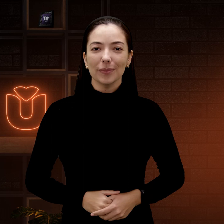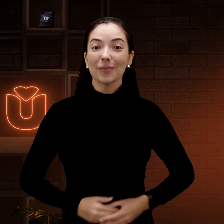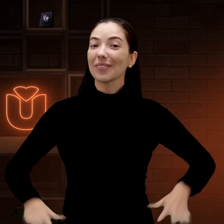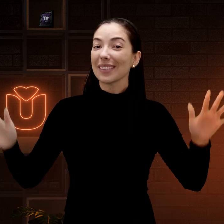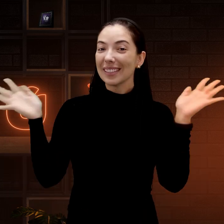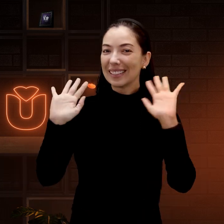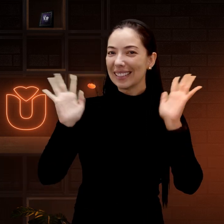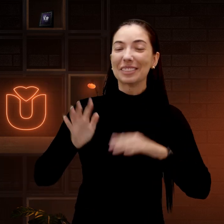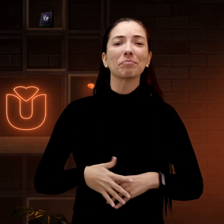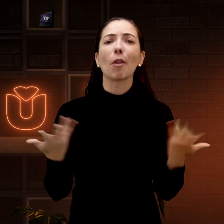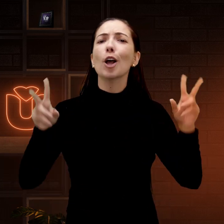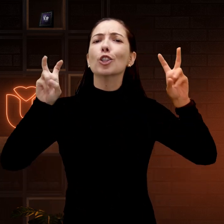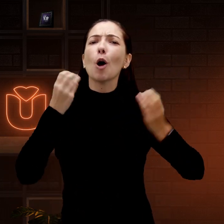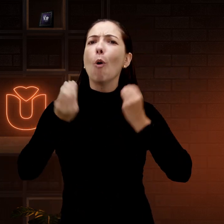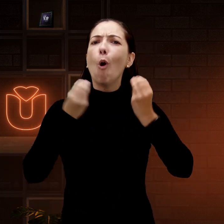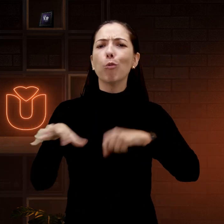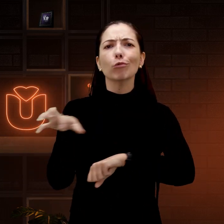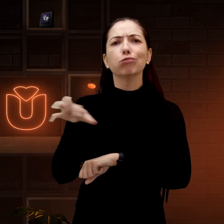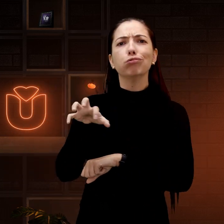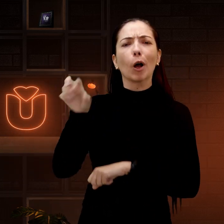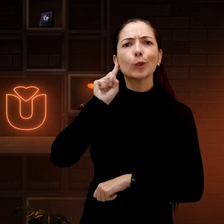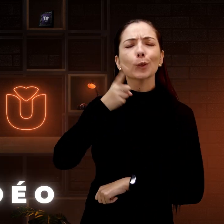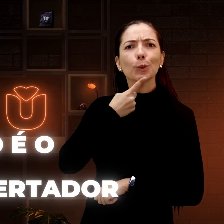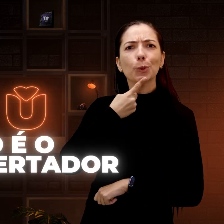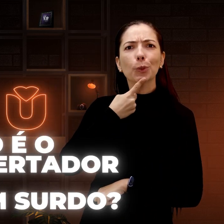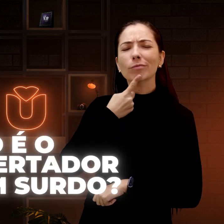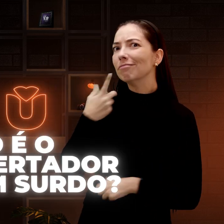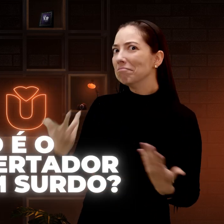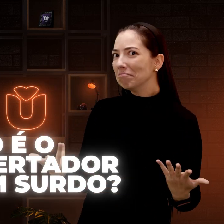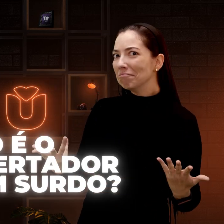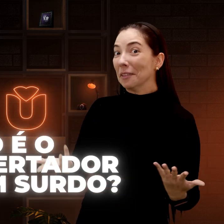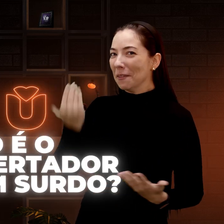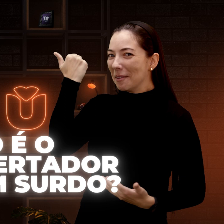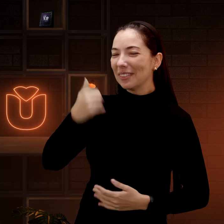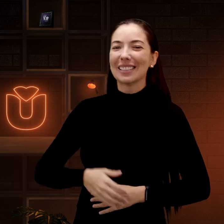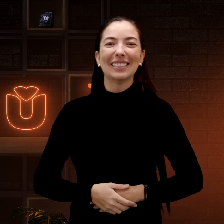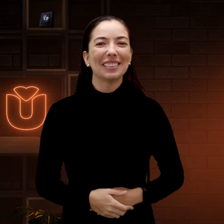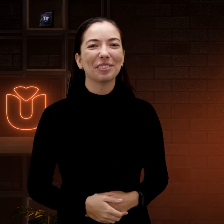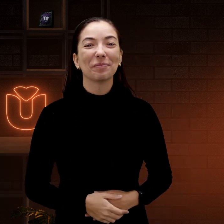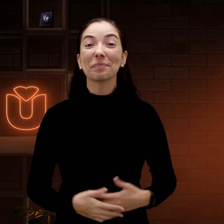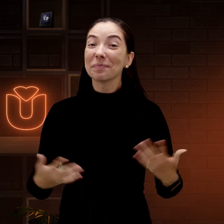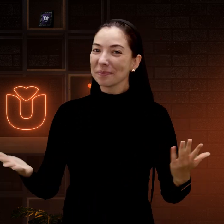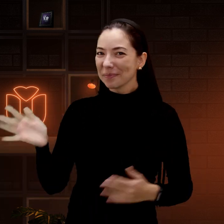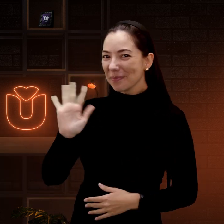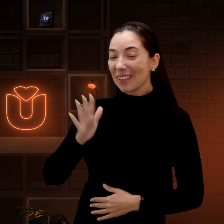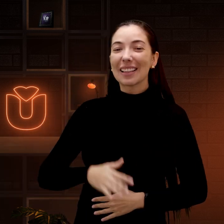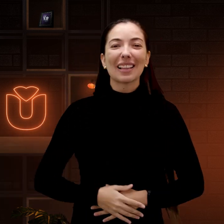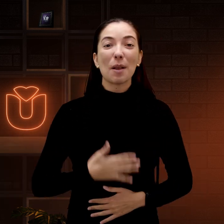Olá! O tema do nosso vídeo hoje, como é o despertador de um surdo? Vamos lá? Oi, o